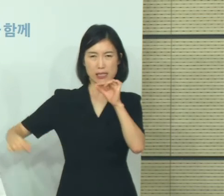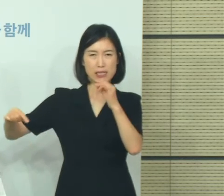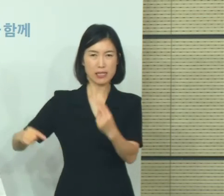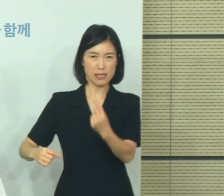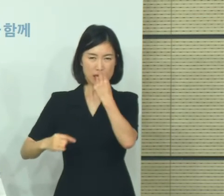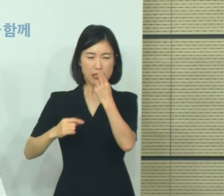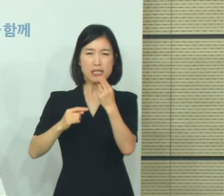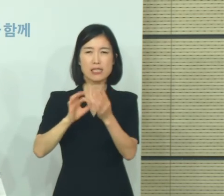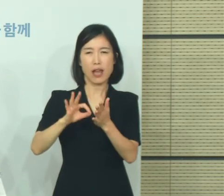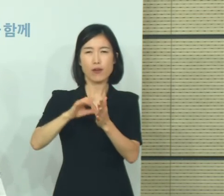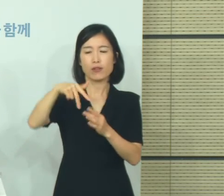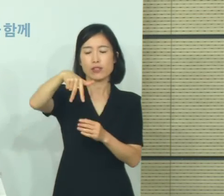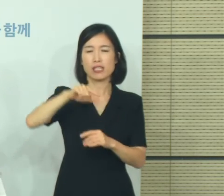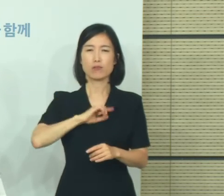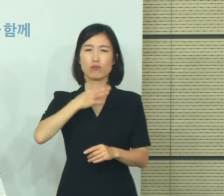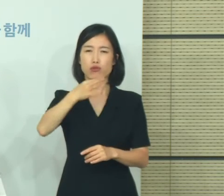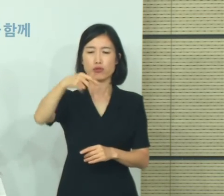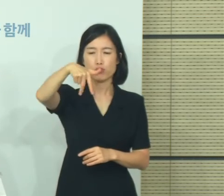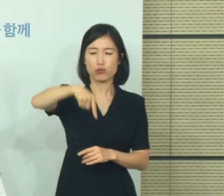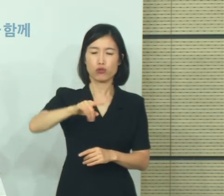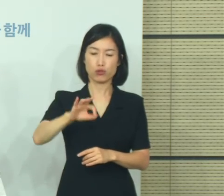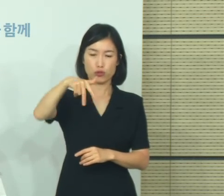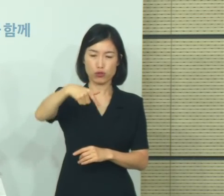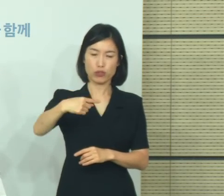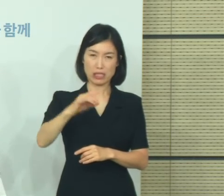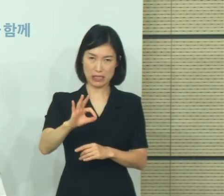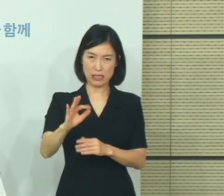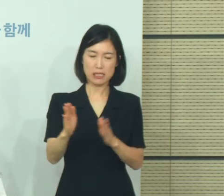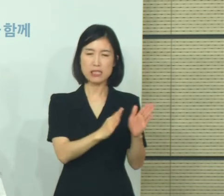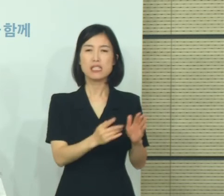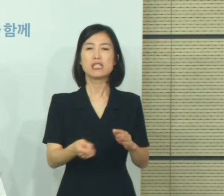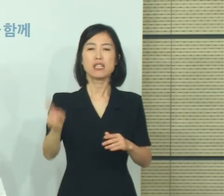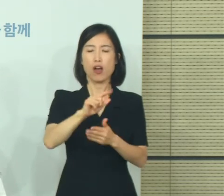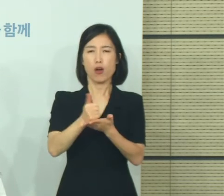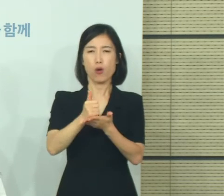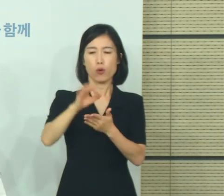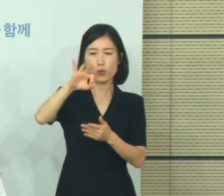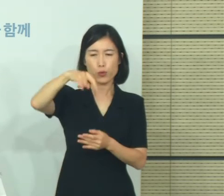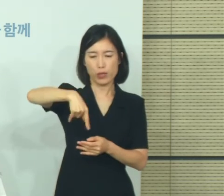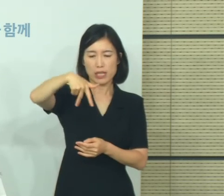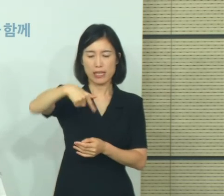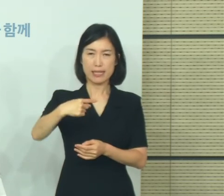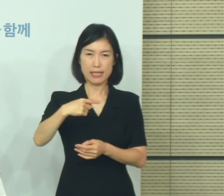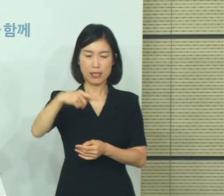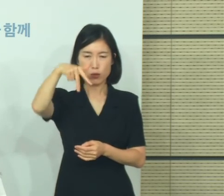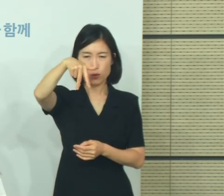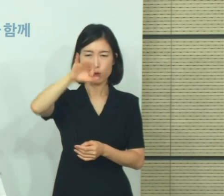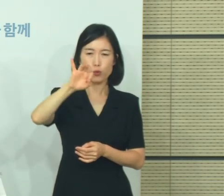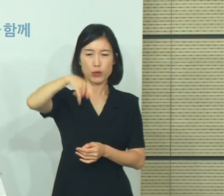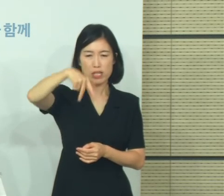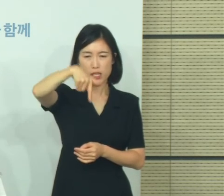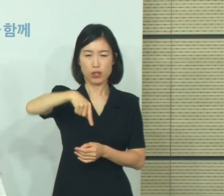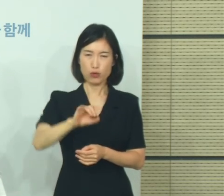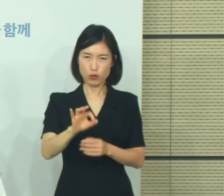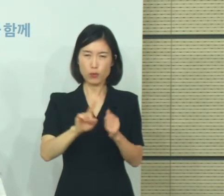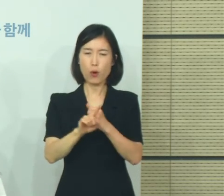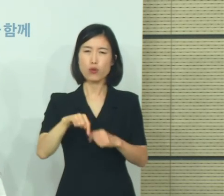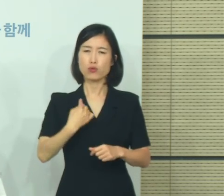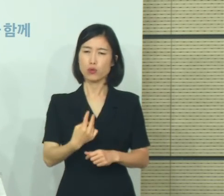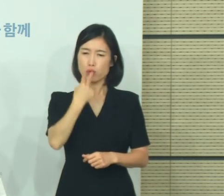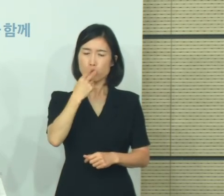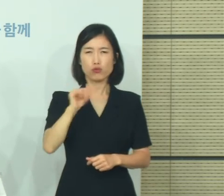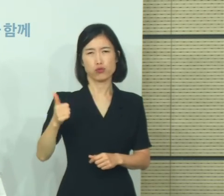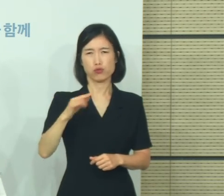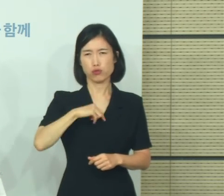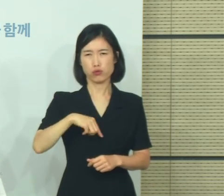중증 환자라고 분류를 하고 위중 환자는 자가호흡이 어려워서 인공호흡 즉 기계식 호흡을 통한 인공호흡을